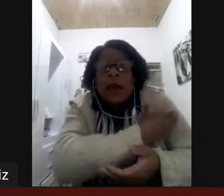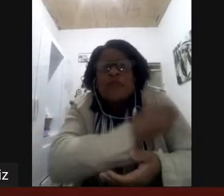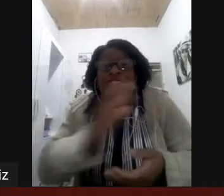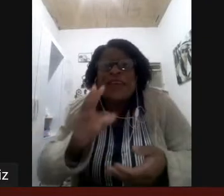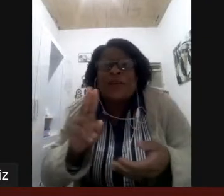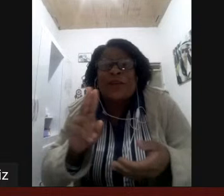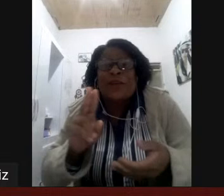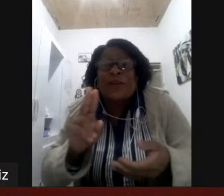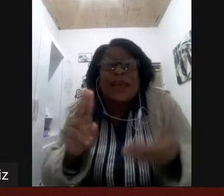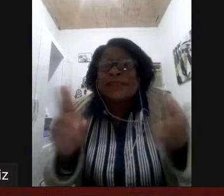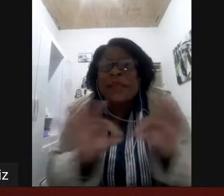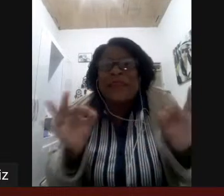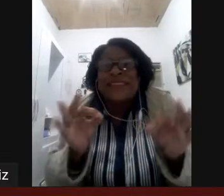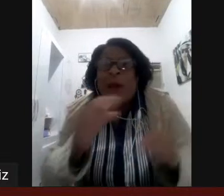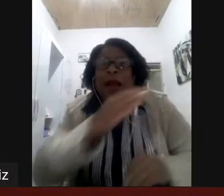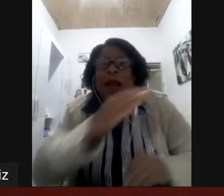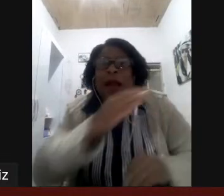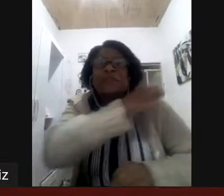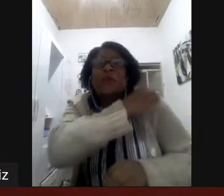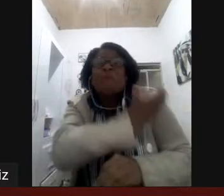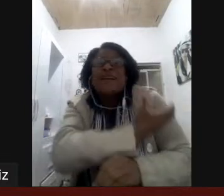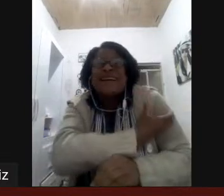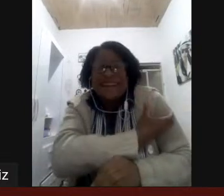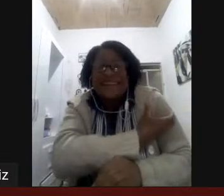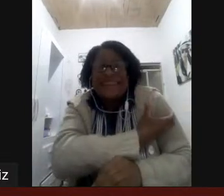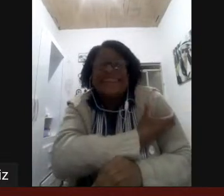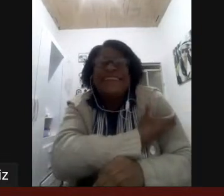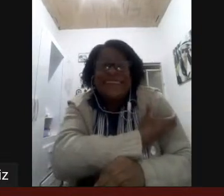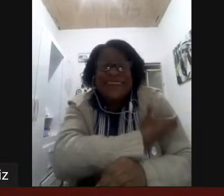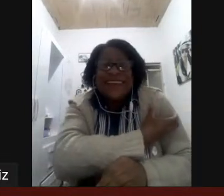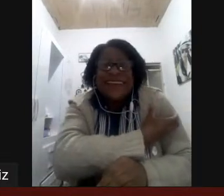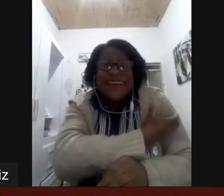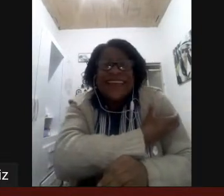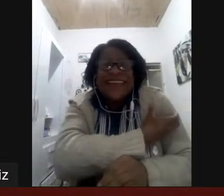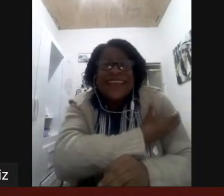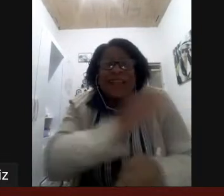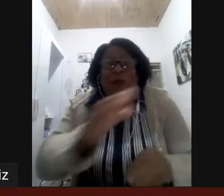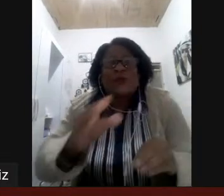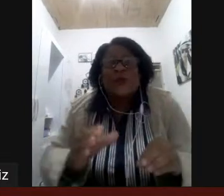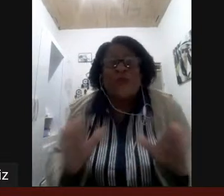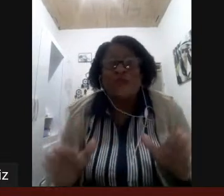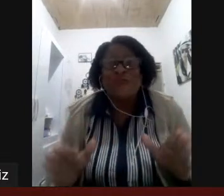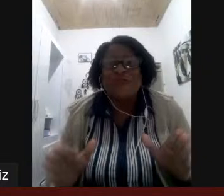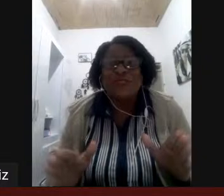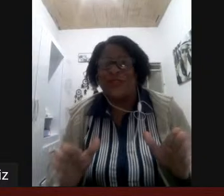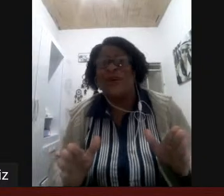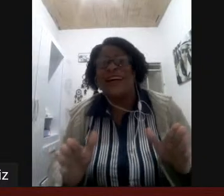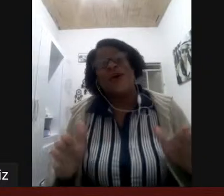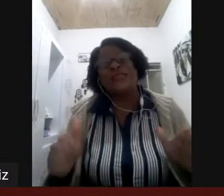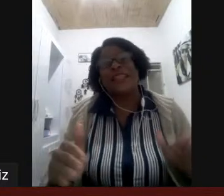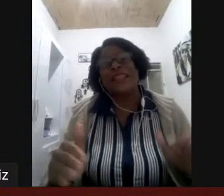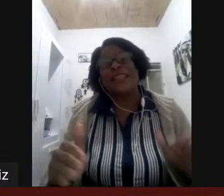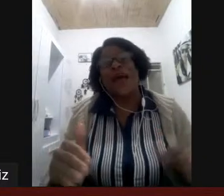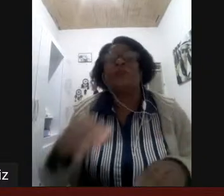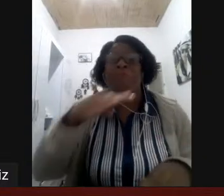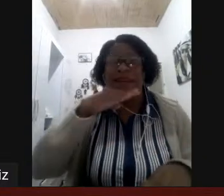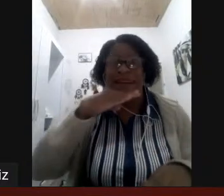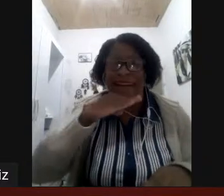eu fiz é simples é uma camisa com manga então o surdo confundiu o sinal de manga